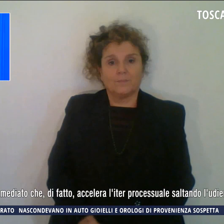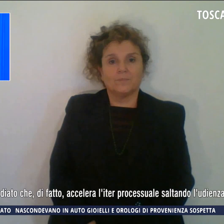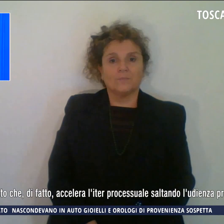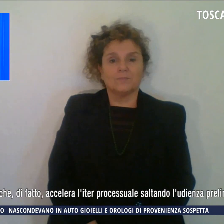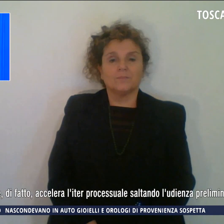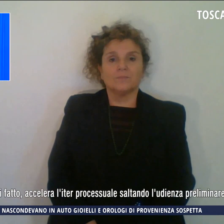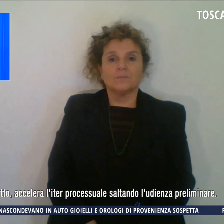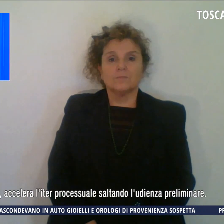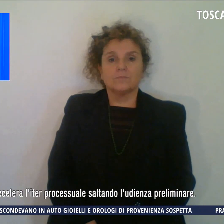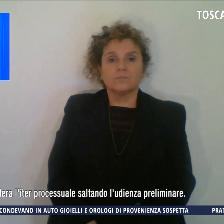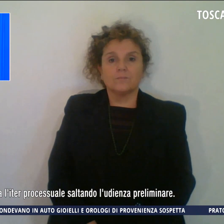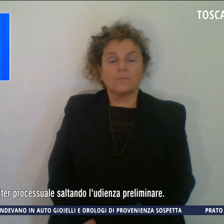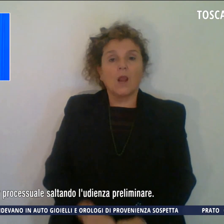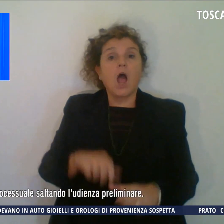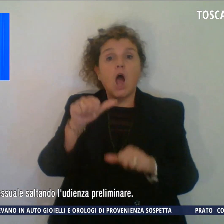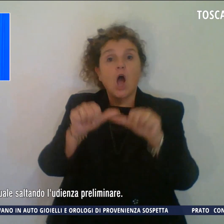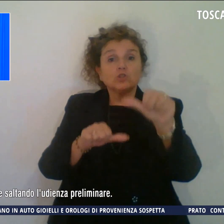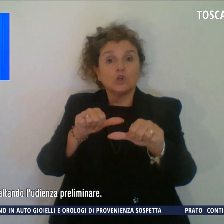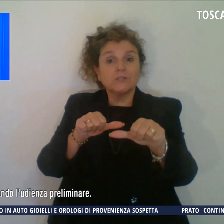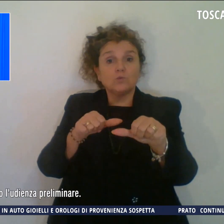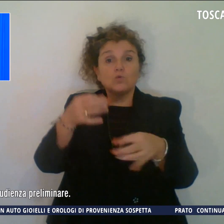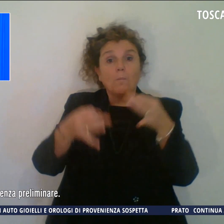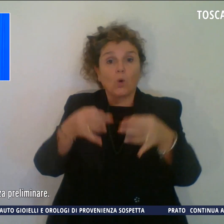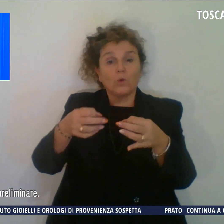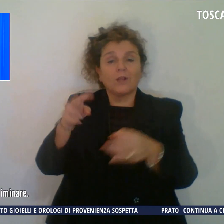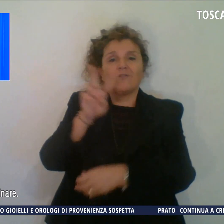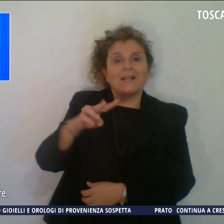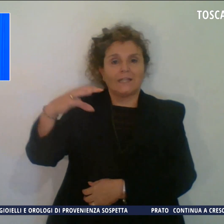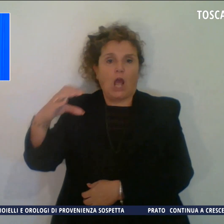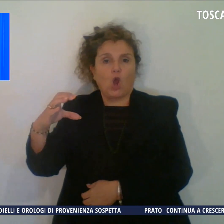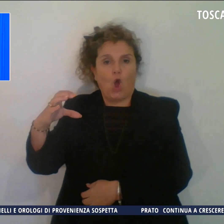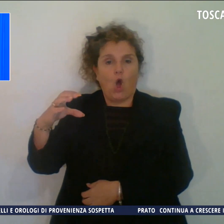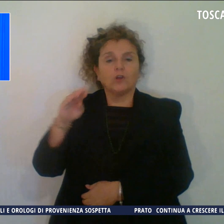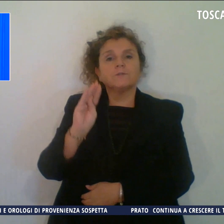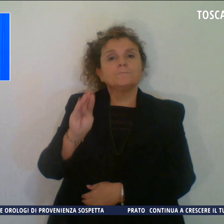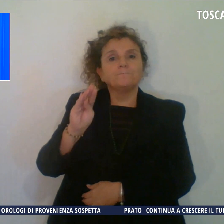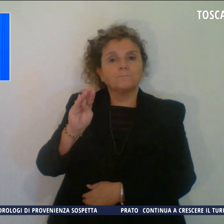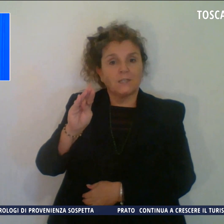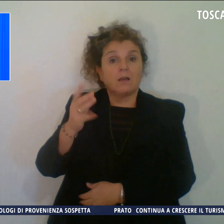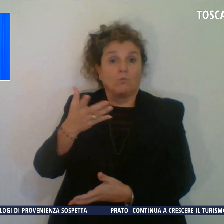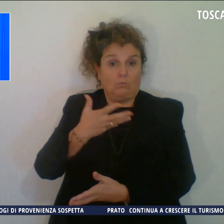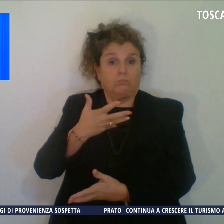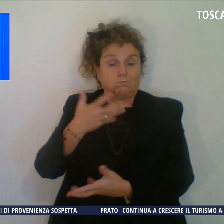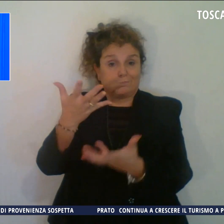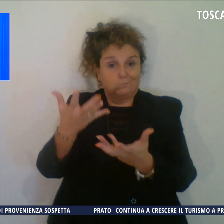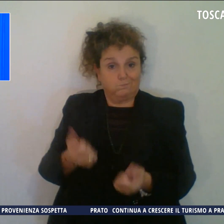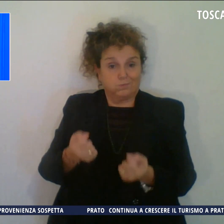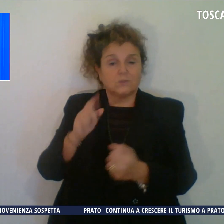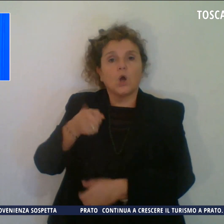Il sostituto procuratore Valentina Cosci ha chiesto e ottenuto dal GUP